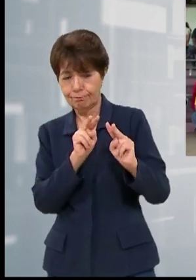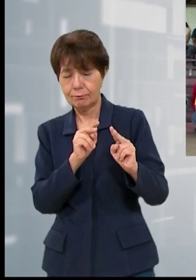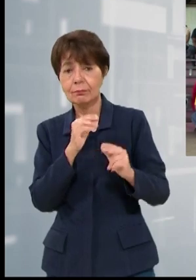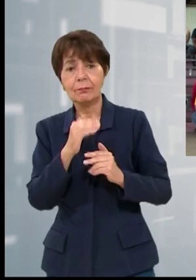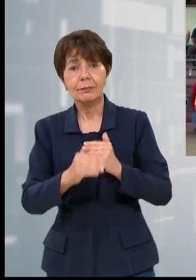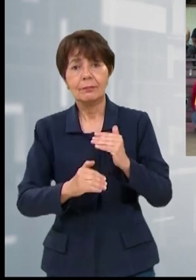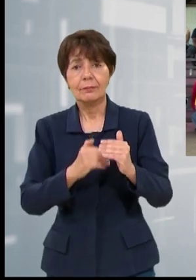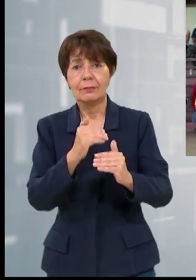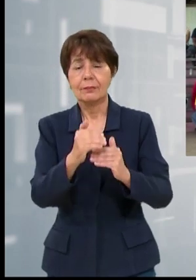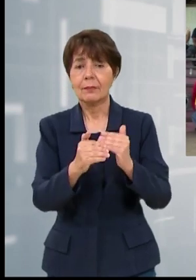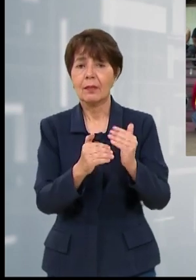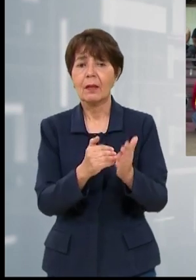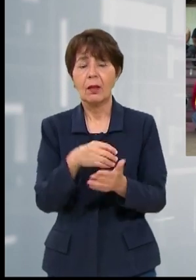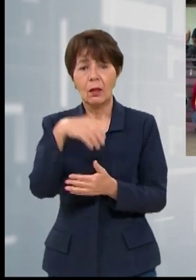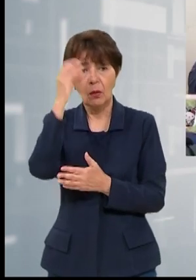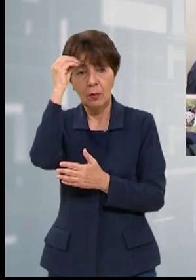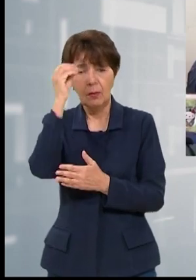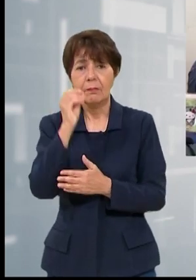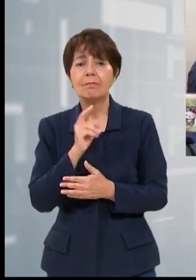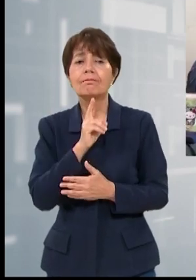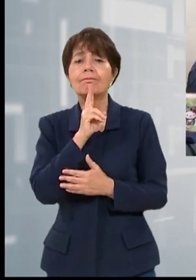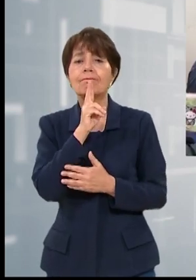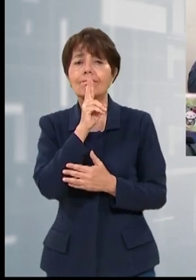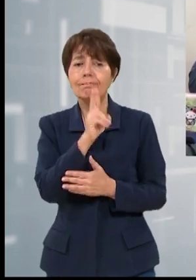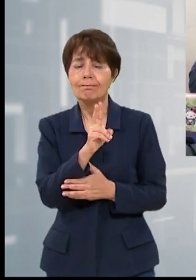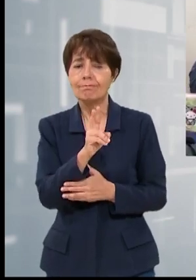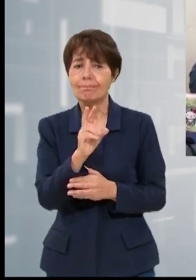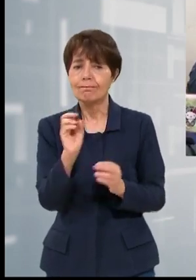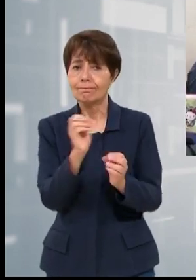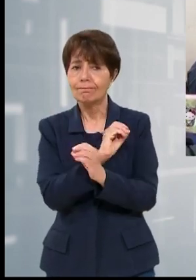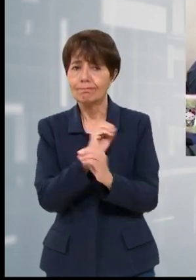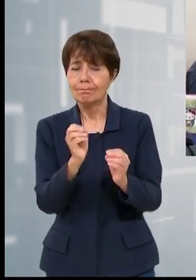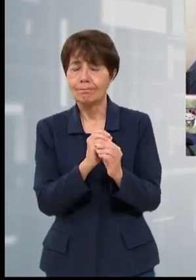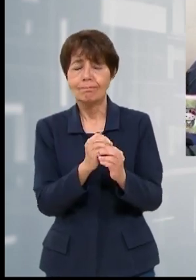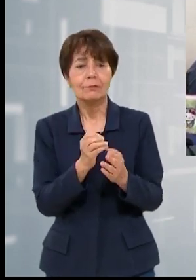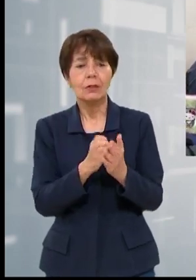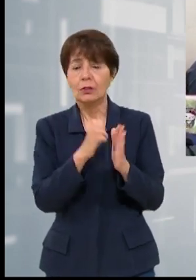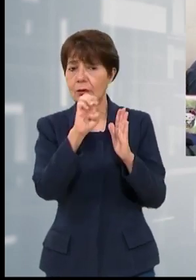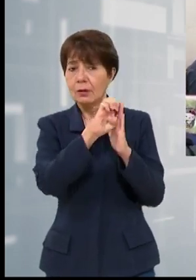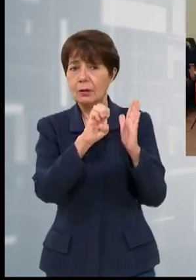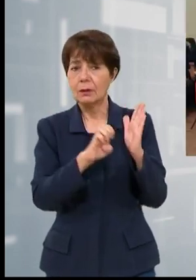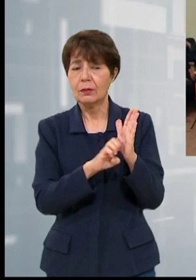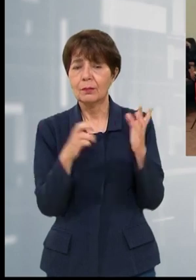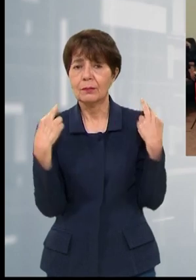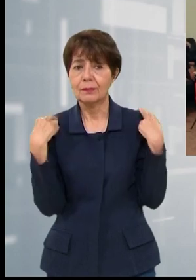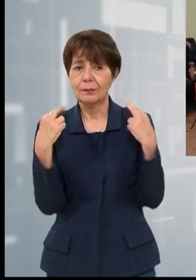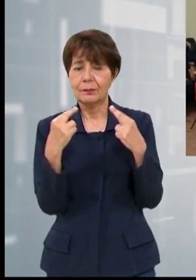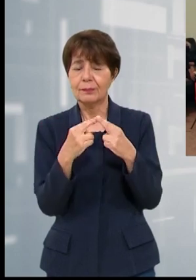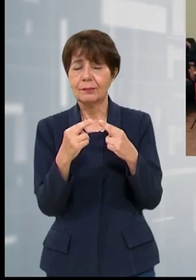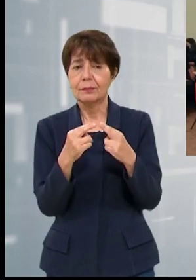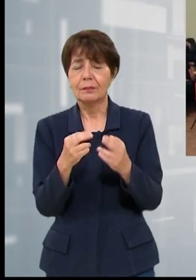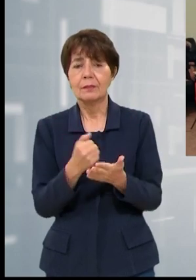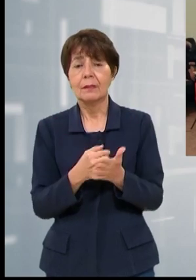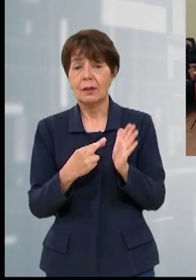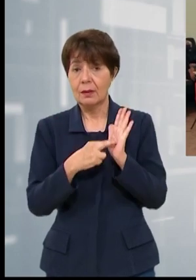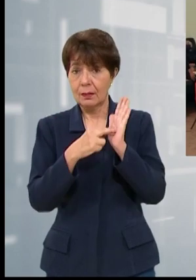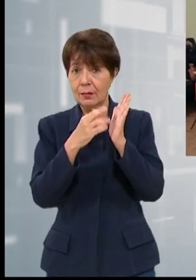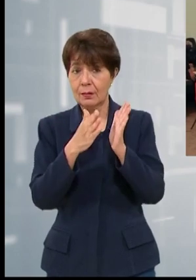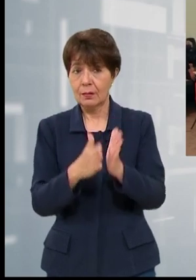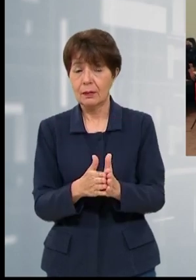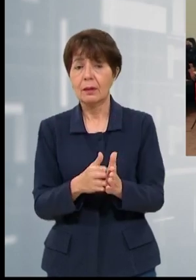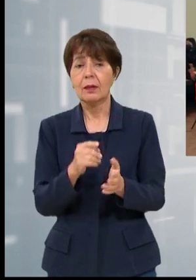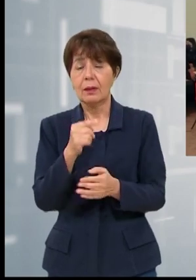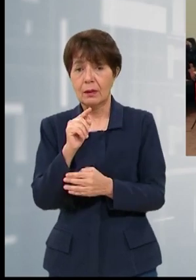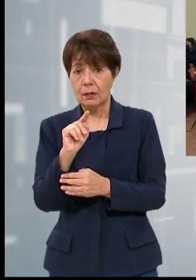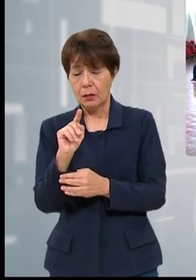proceso, aseguran que es algo que no está contemplado en el estatuto del docente. Onan Calix, representante del primer